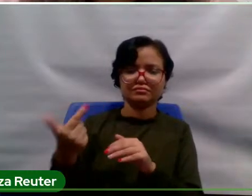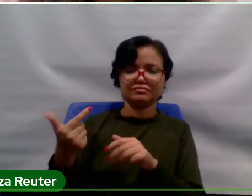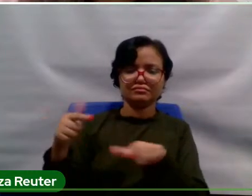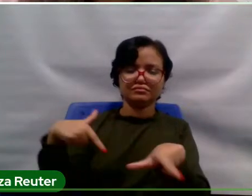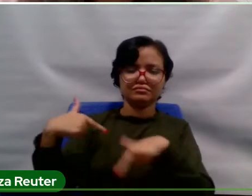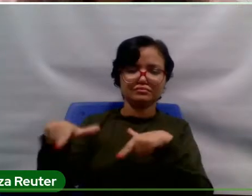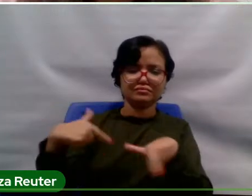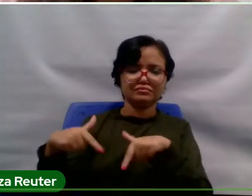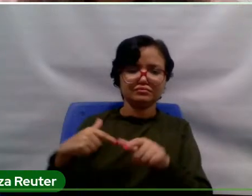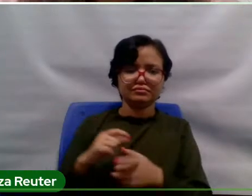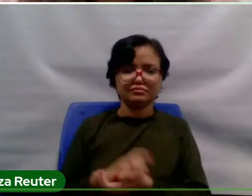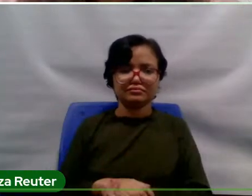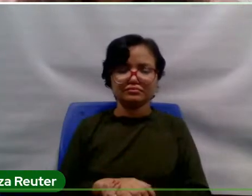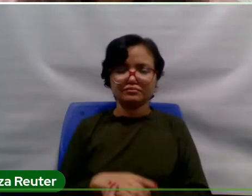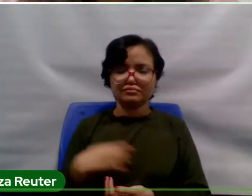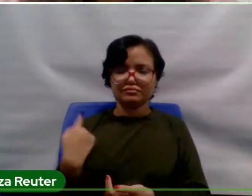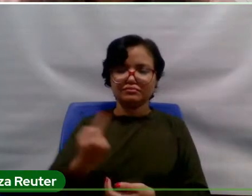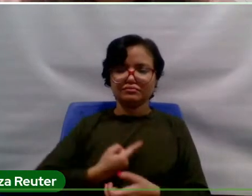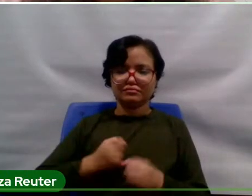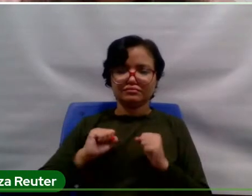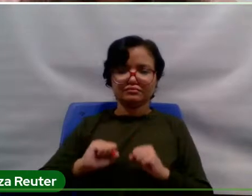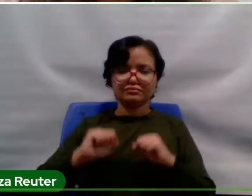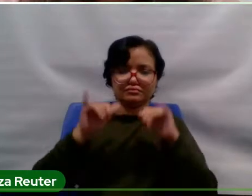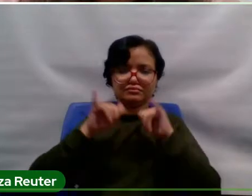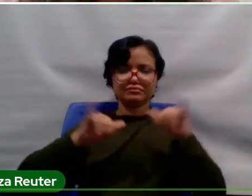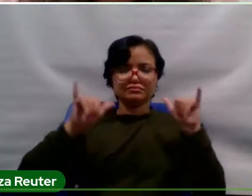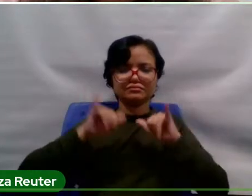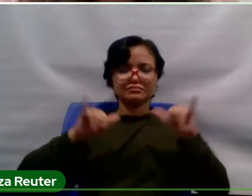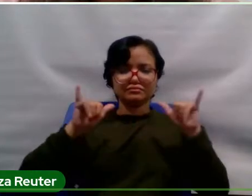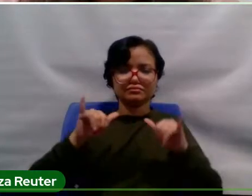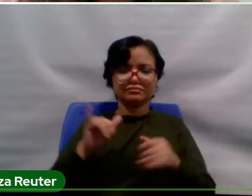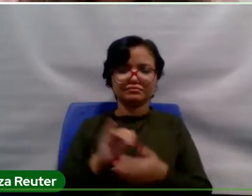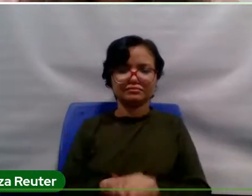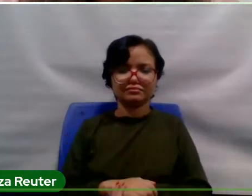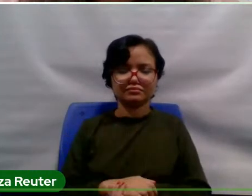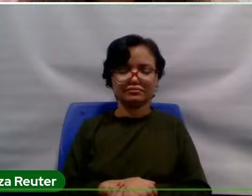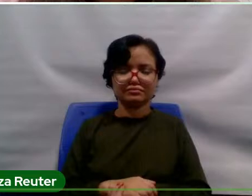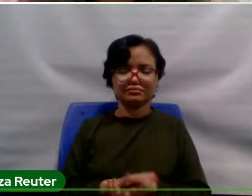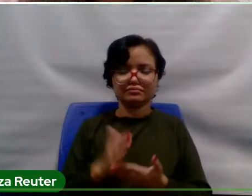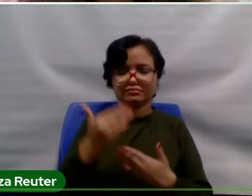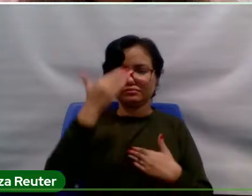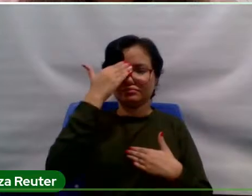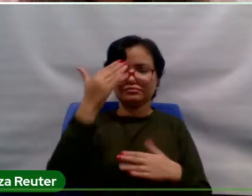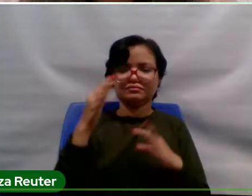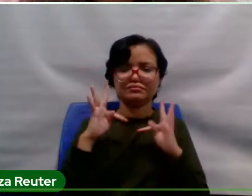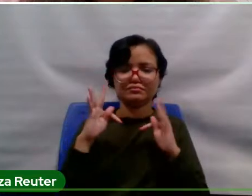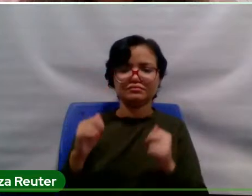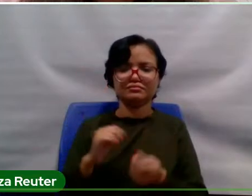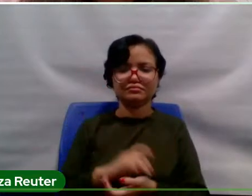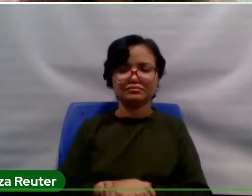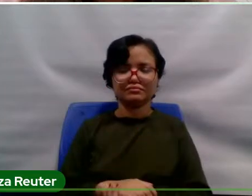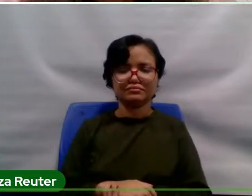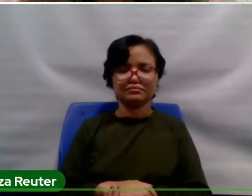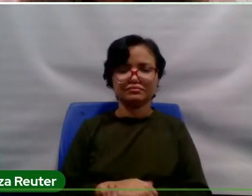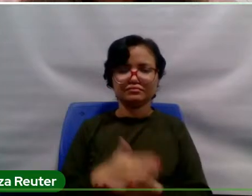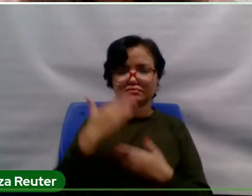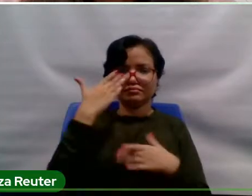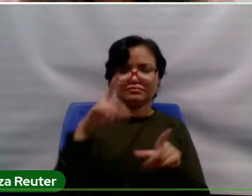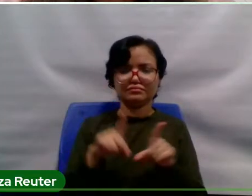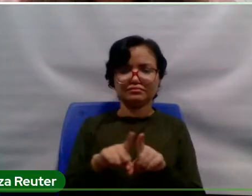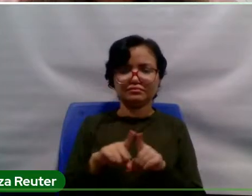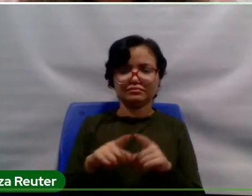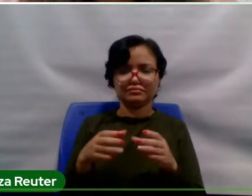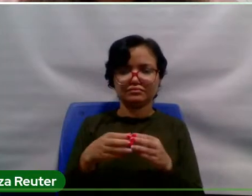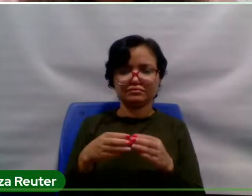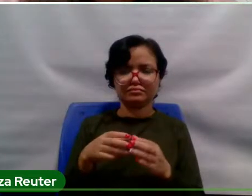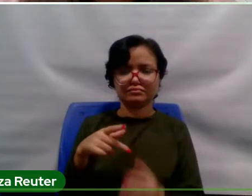possa divulgá-los, né? Então, eu agradeço todos. Eu agradeço também a equipe da Propit,